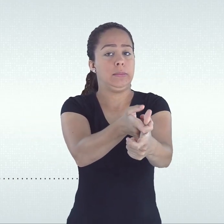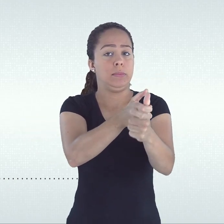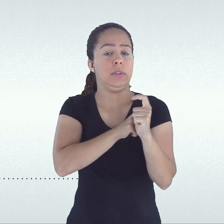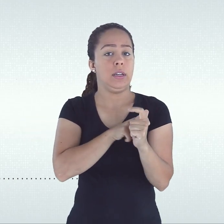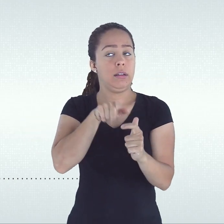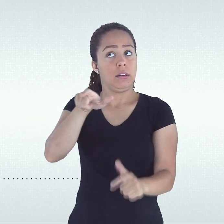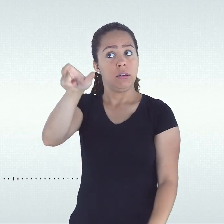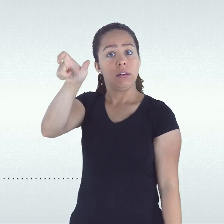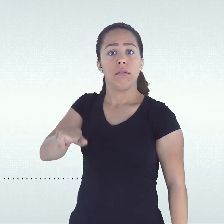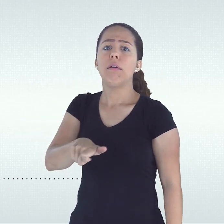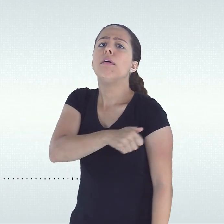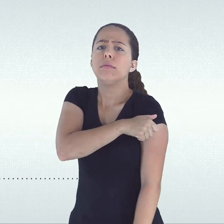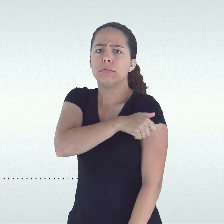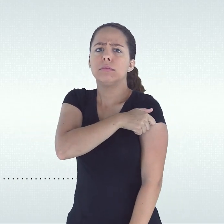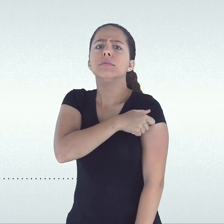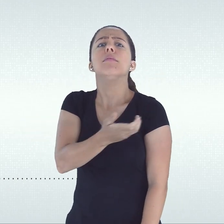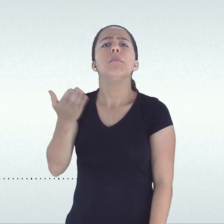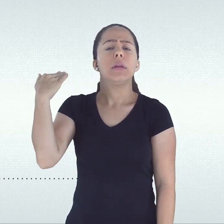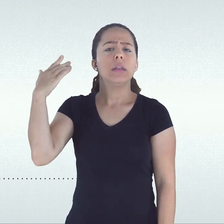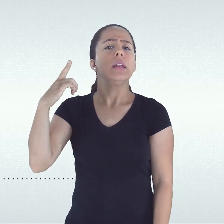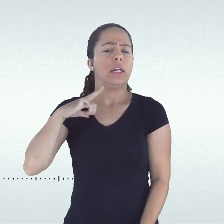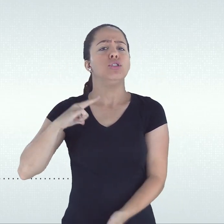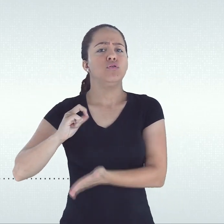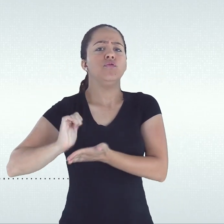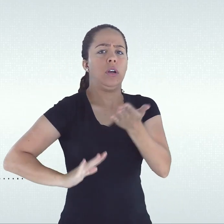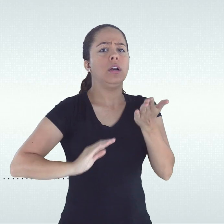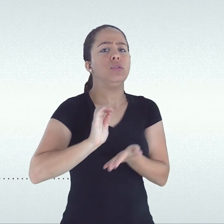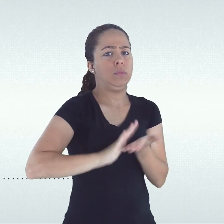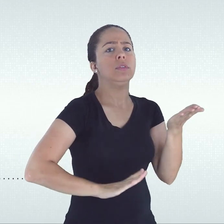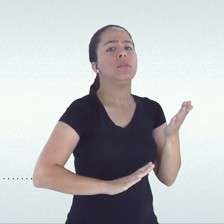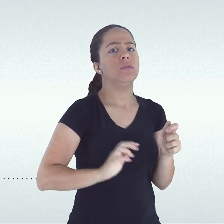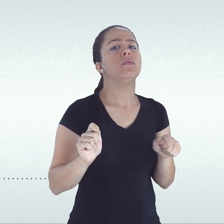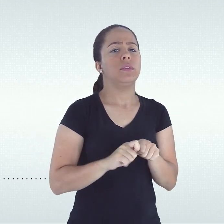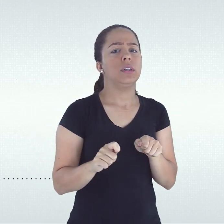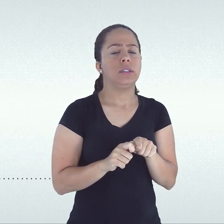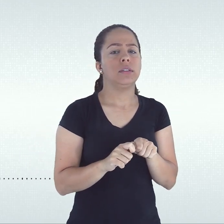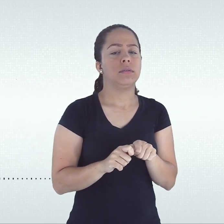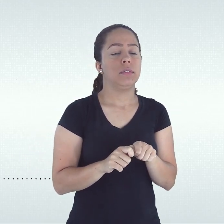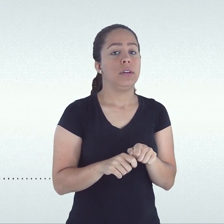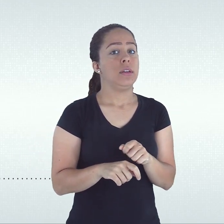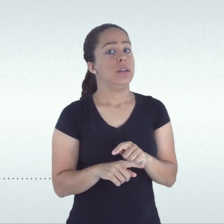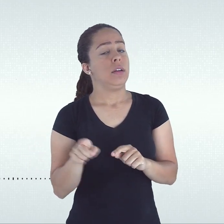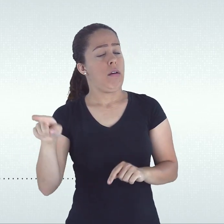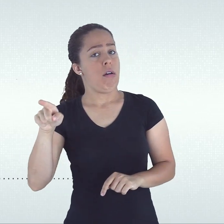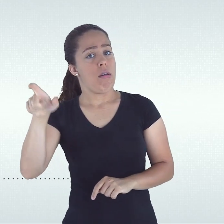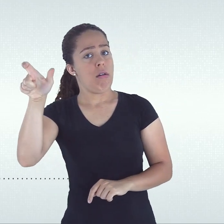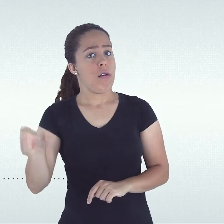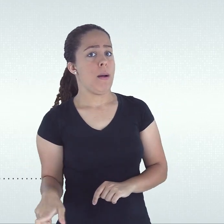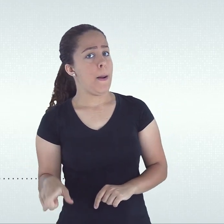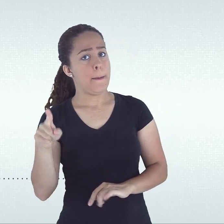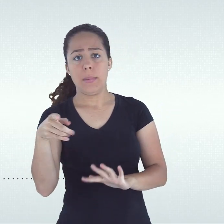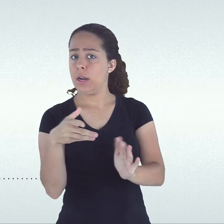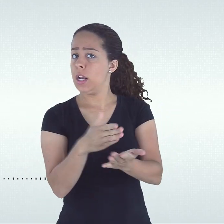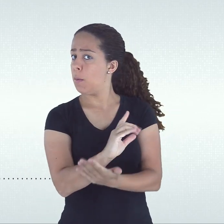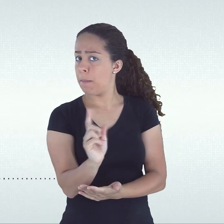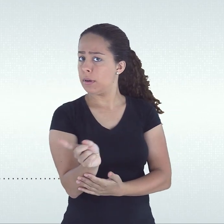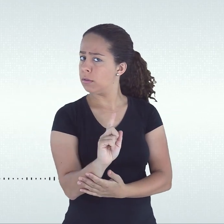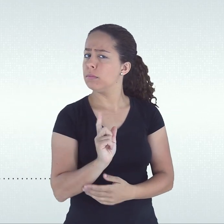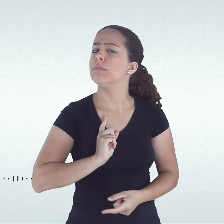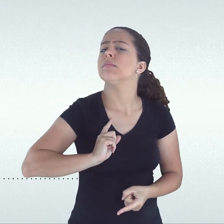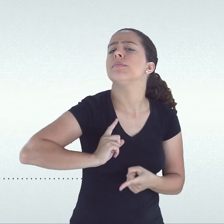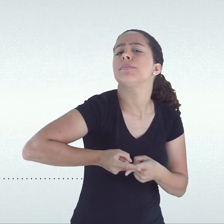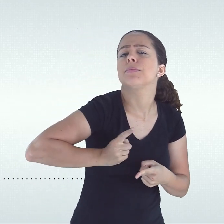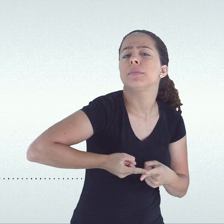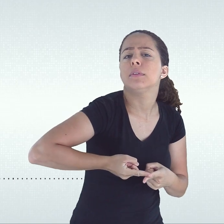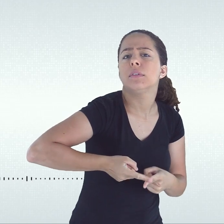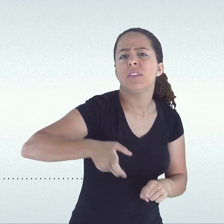dependência o aluno já frequentou as atividades escolares letivas quando não logrou êxito razão